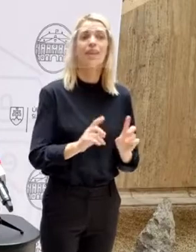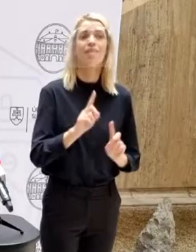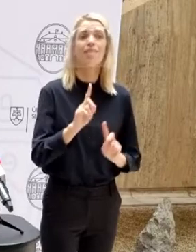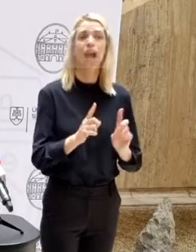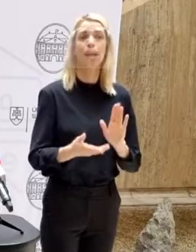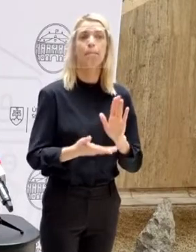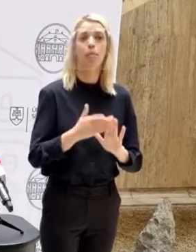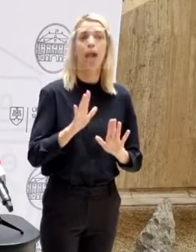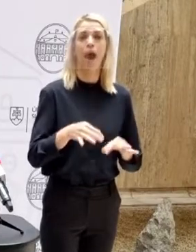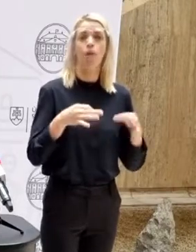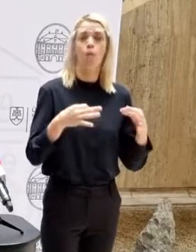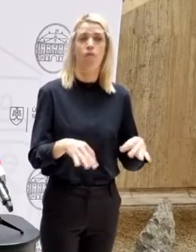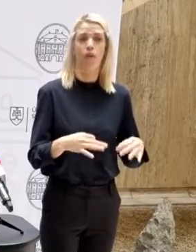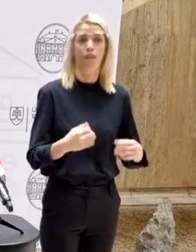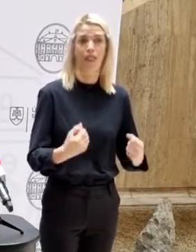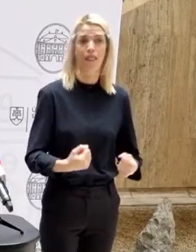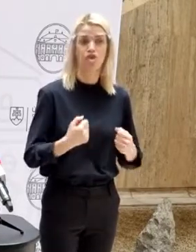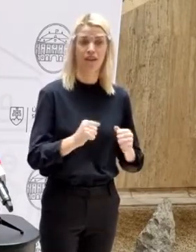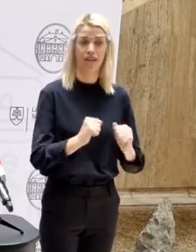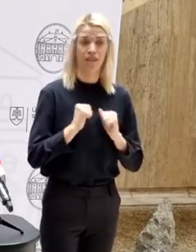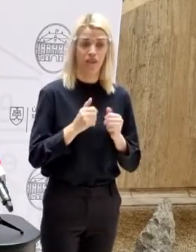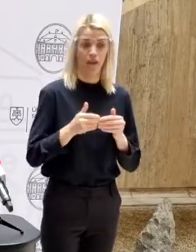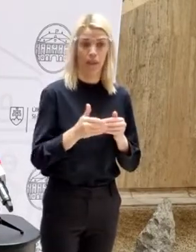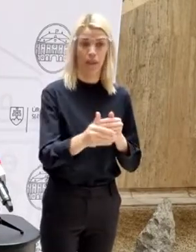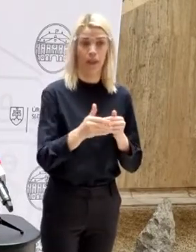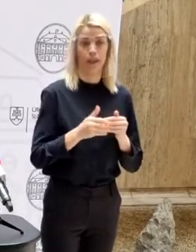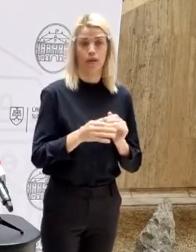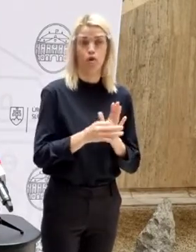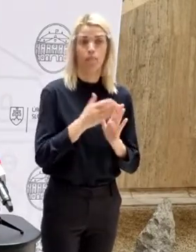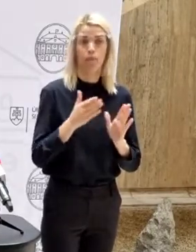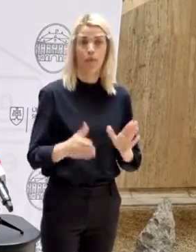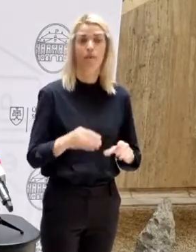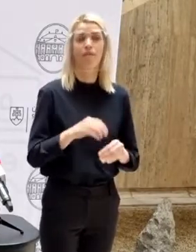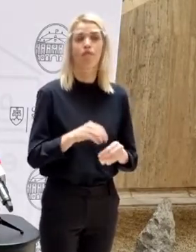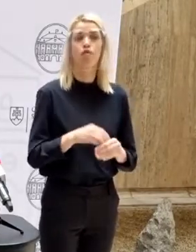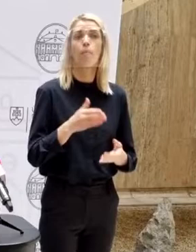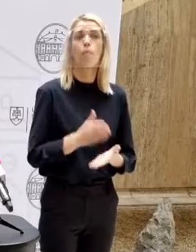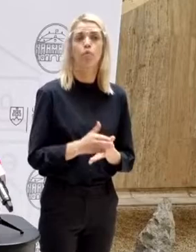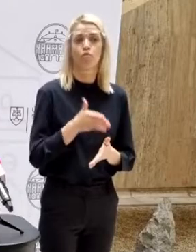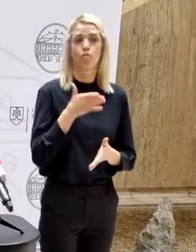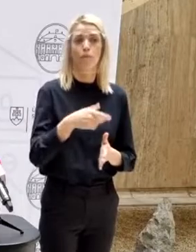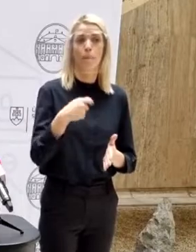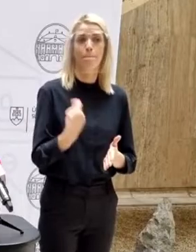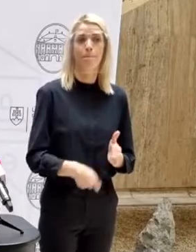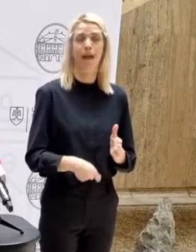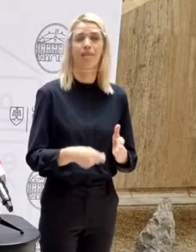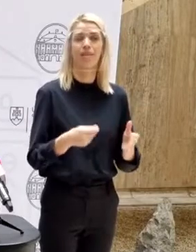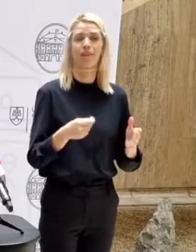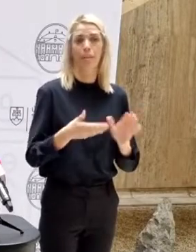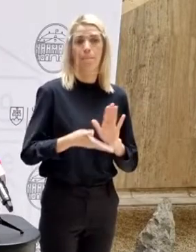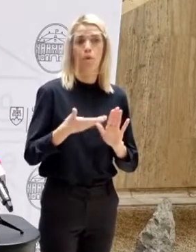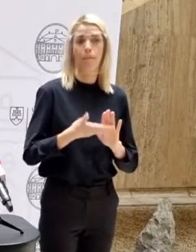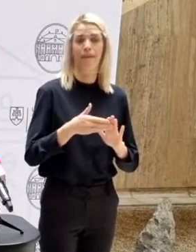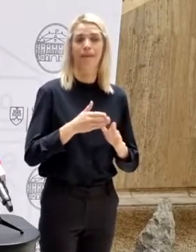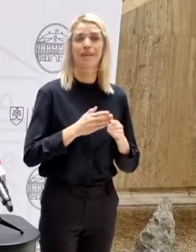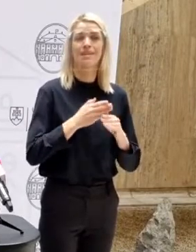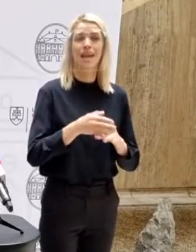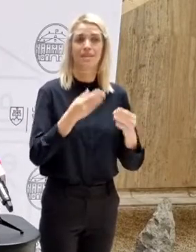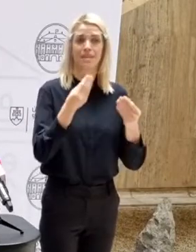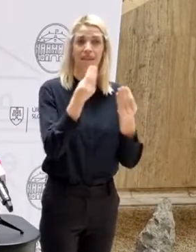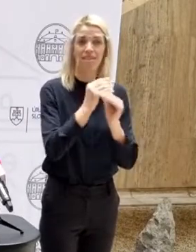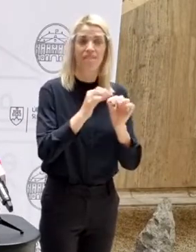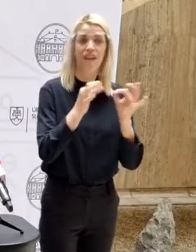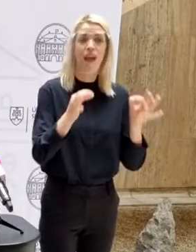podmienok uvoľniť aj lyžiarské výcviky na následujúce obdobie, kedy začnú platiť tieto podmienky cez výhľašky regionálnych,